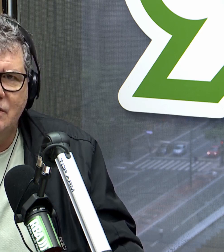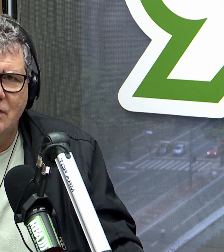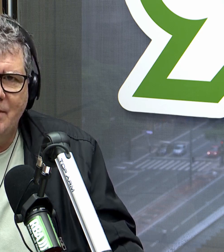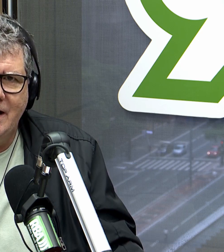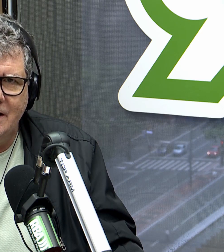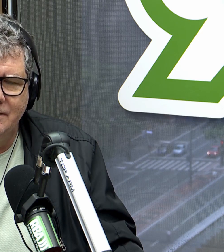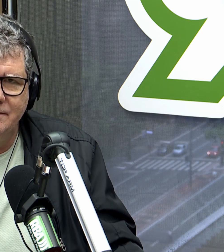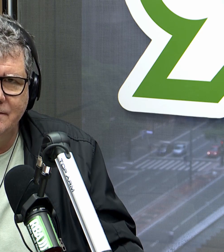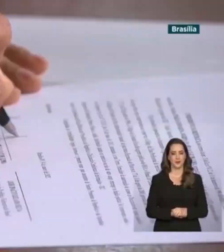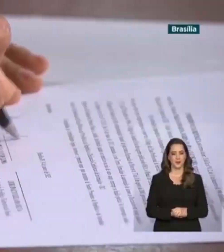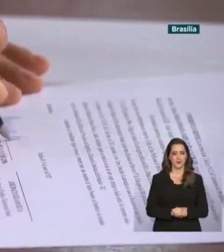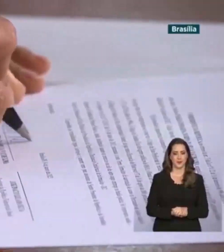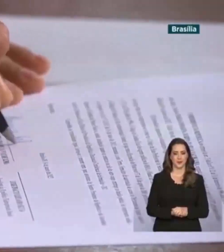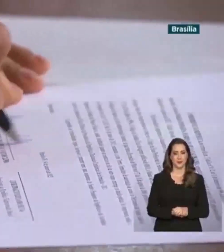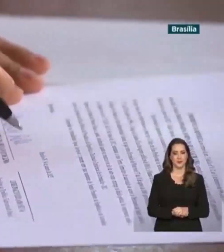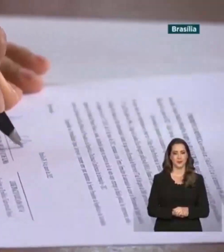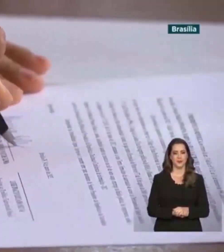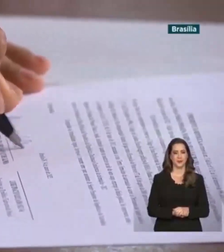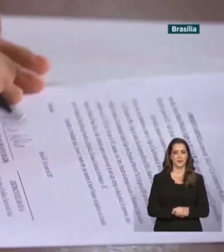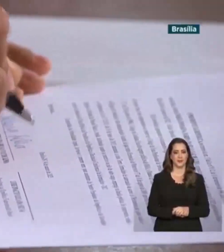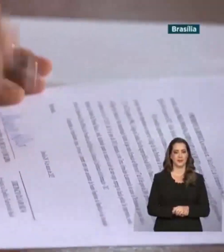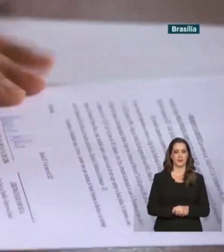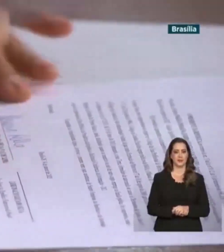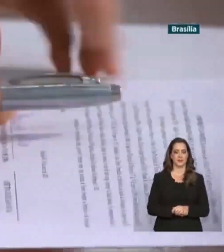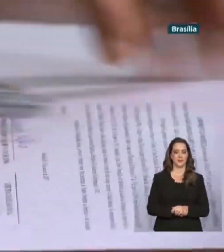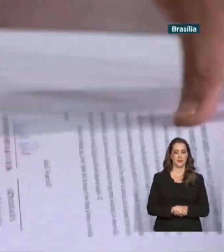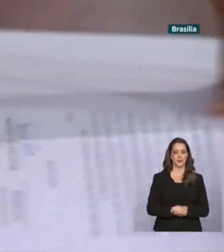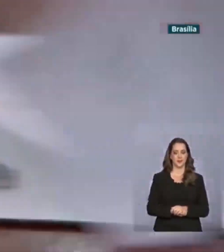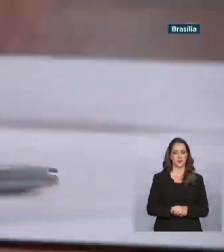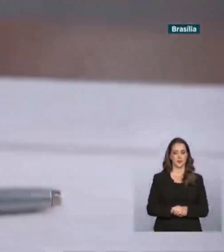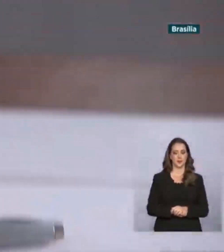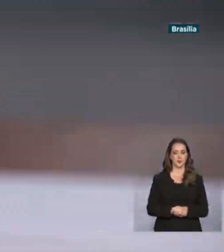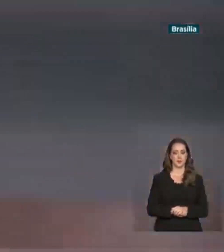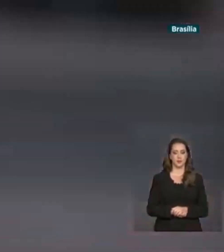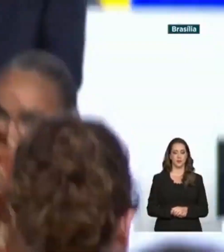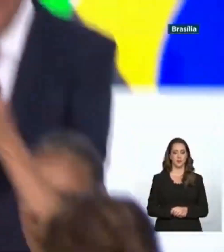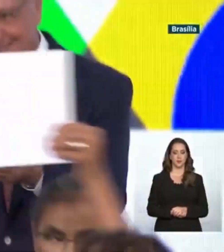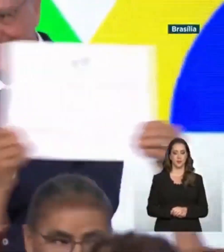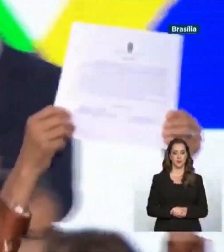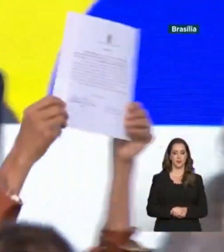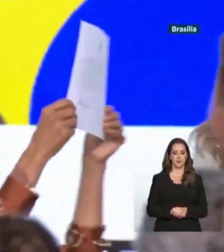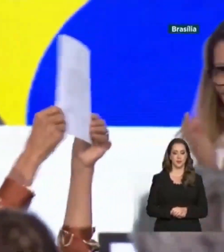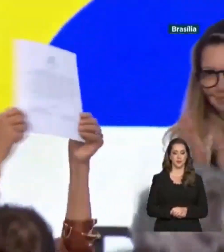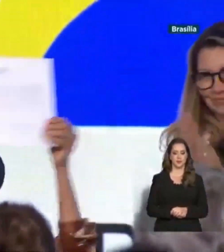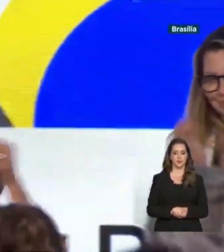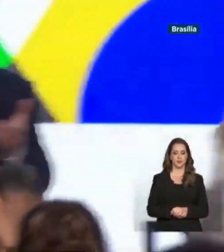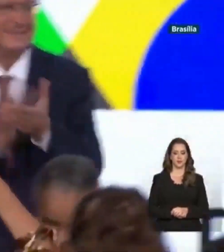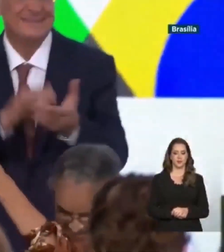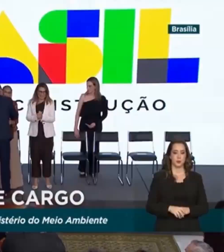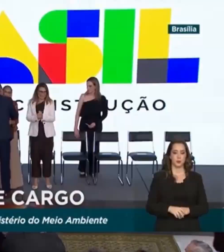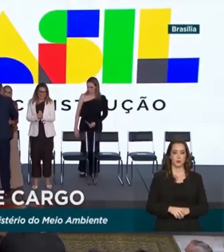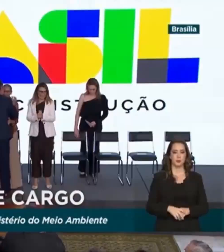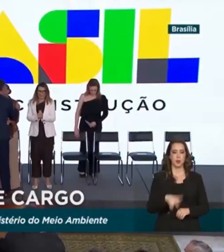Reportagem de Júlia Pereira. Após 15 anos, Marina Silva está de volta ao comando do Ministério do